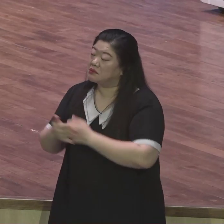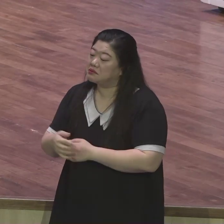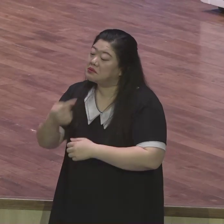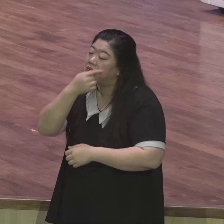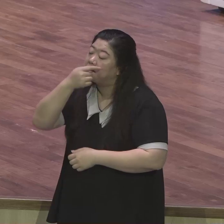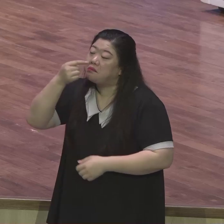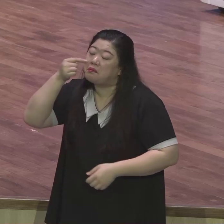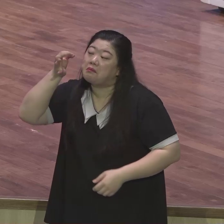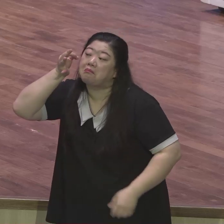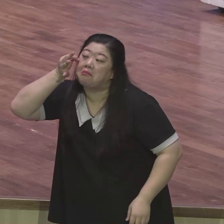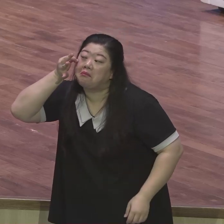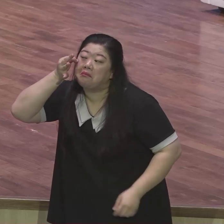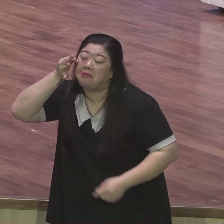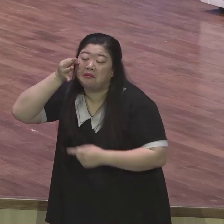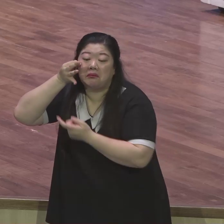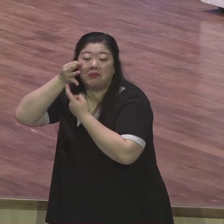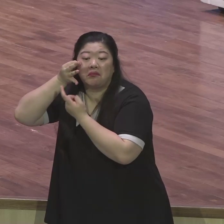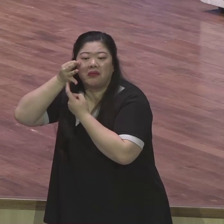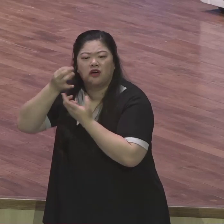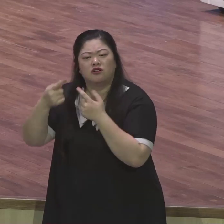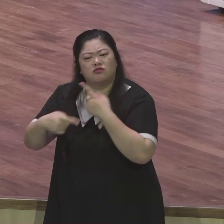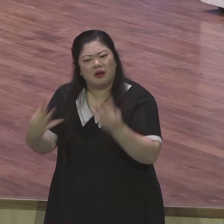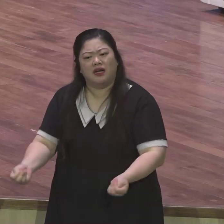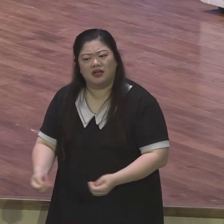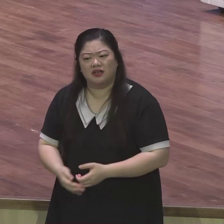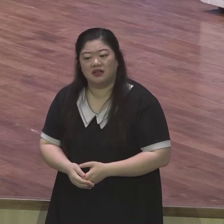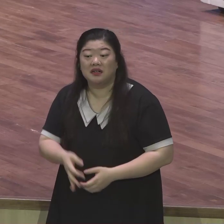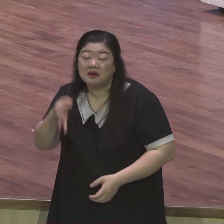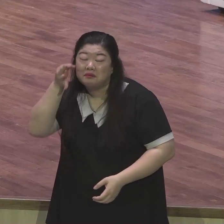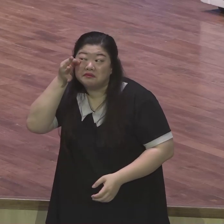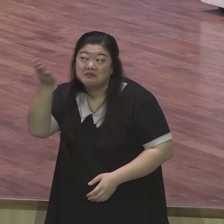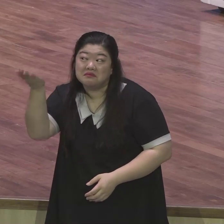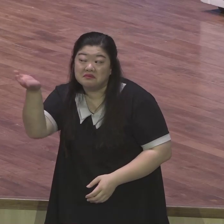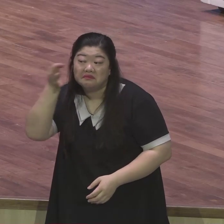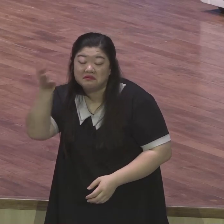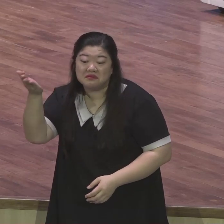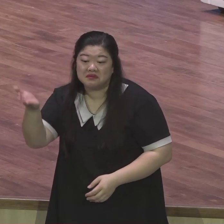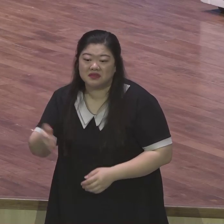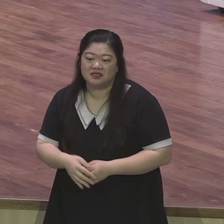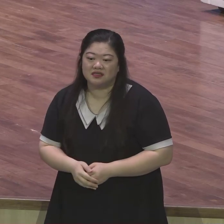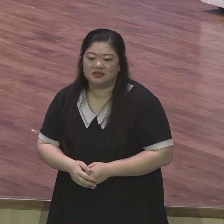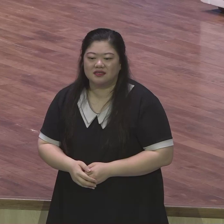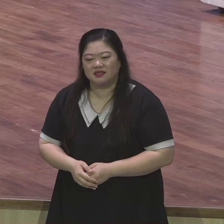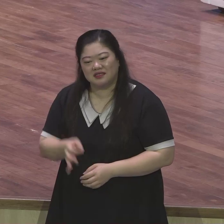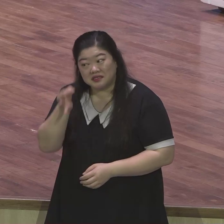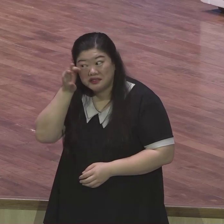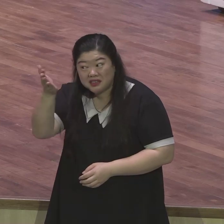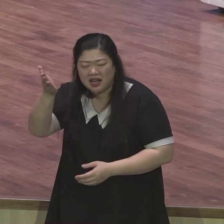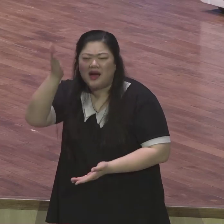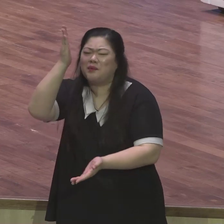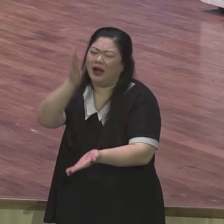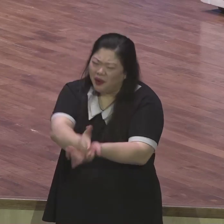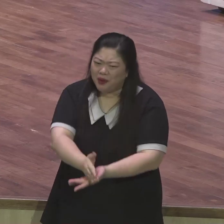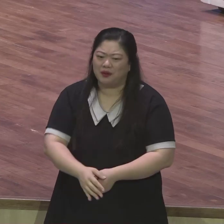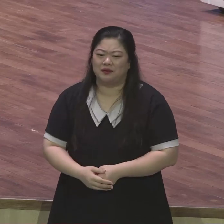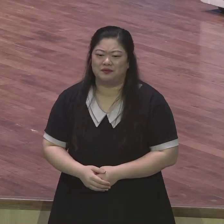꼬십니다 심지어 그러다 안 되면 낙심하죠 뒤로 물러가지 않는 믿음은 증거 없어도